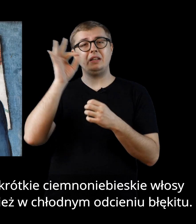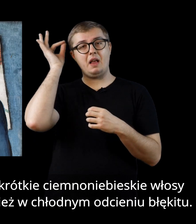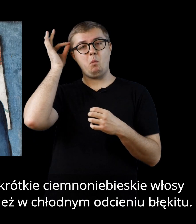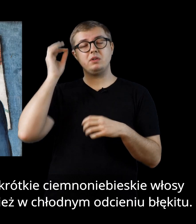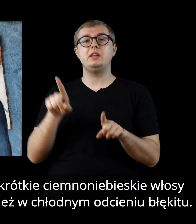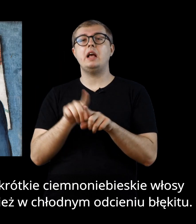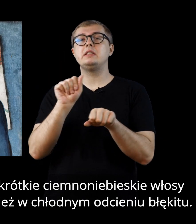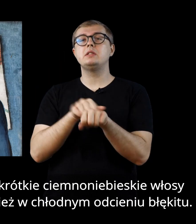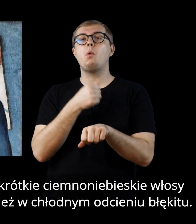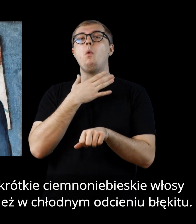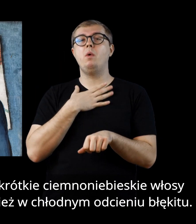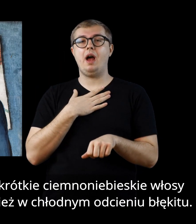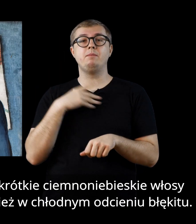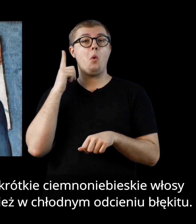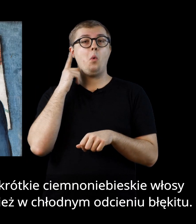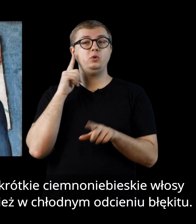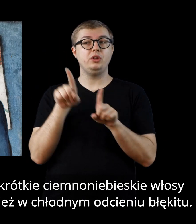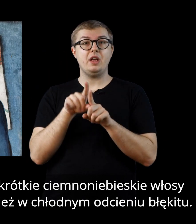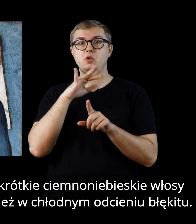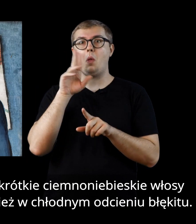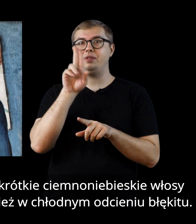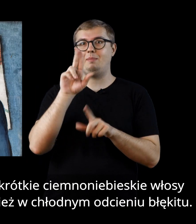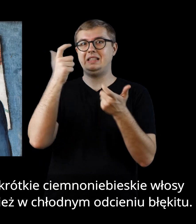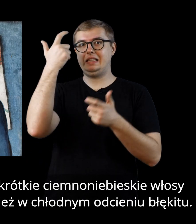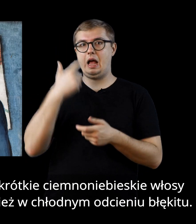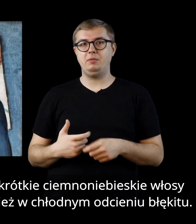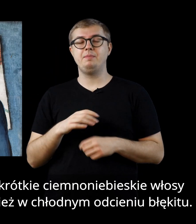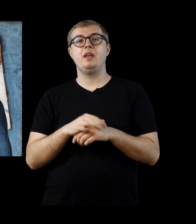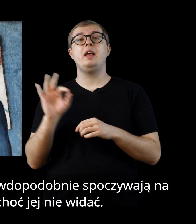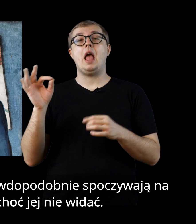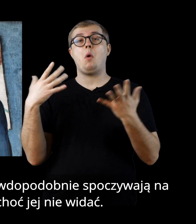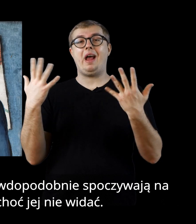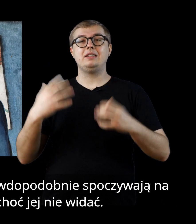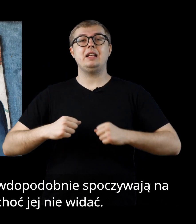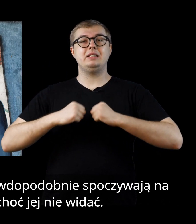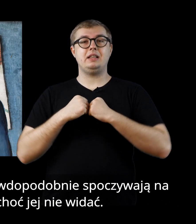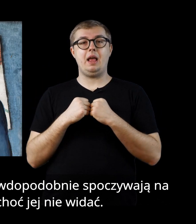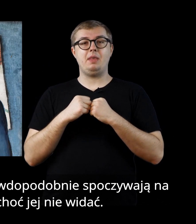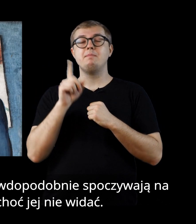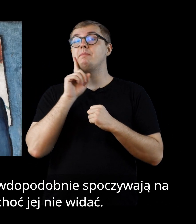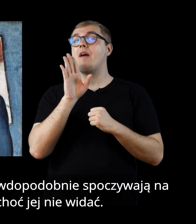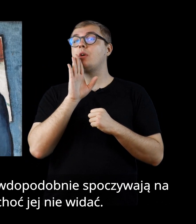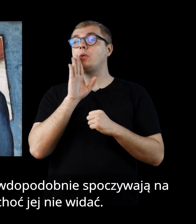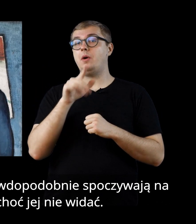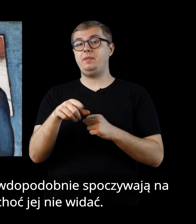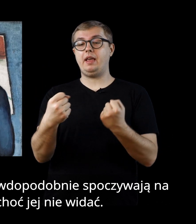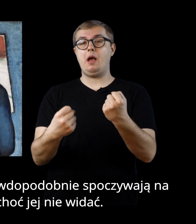włosy i skórę szyi oraz uszy, również w chłodnym odcieniu błękitu. Jego ręce są zgięte. Prawdopodobnie spoczywają na